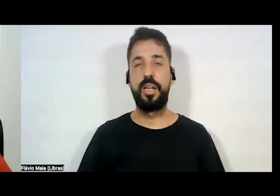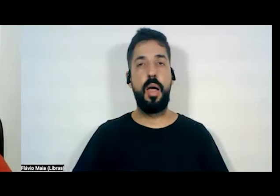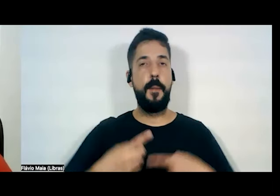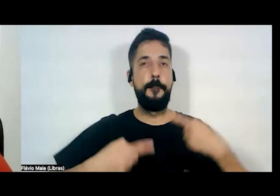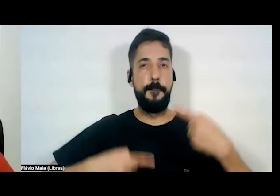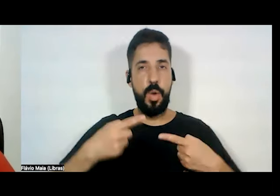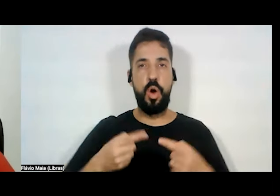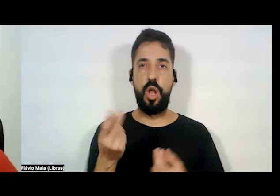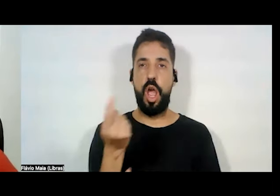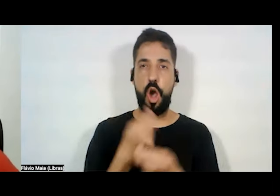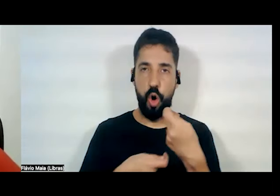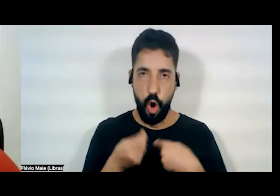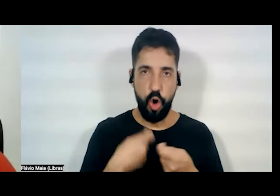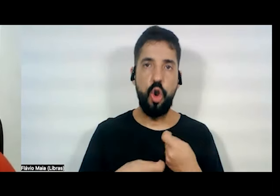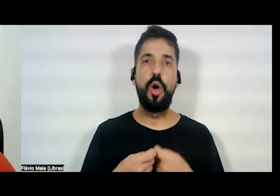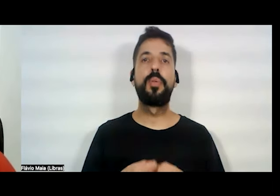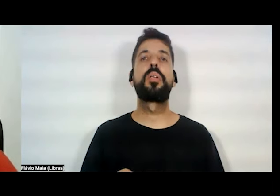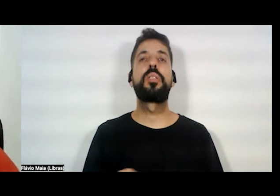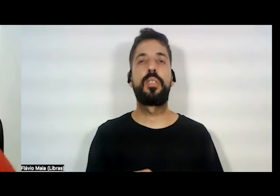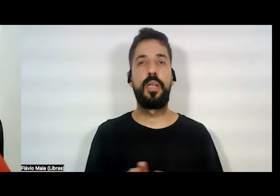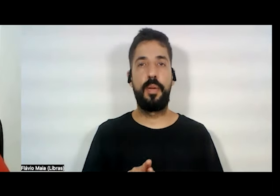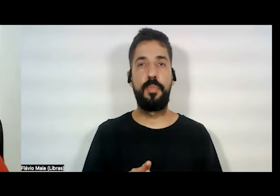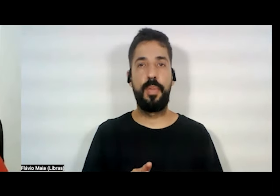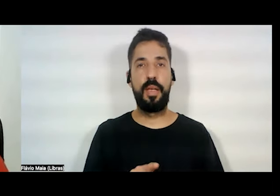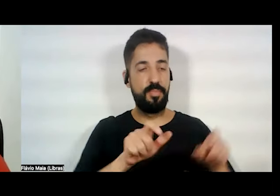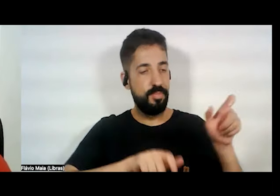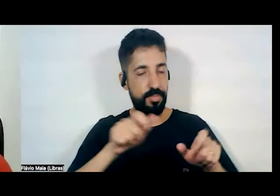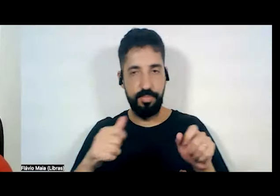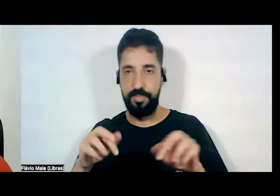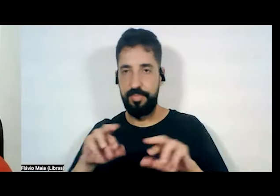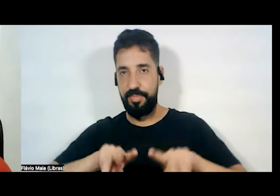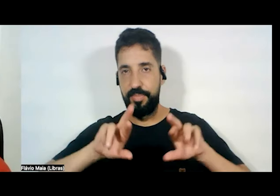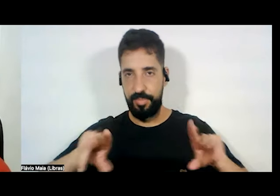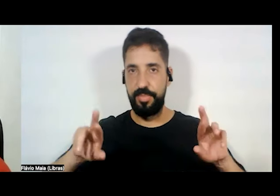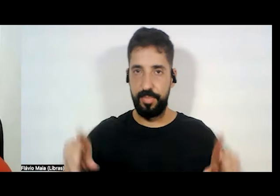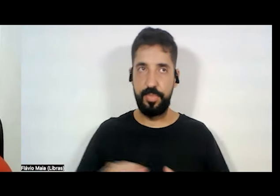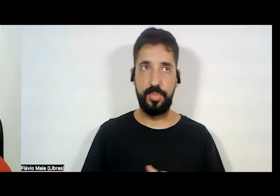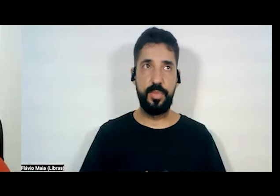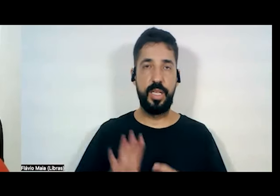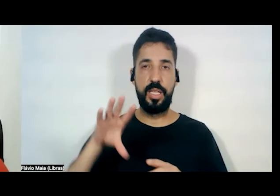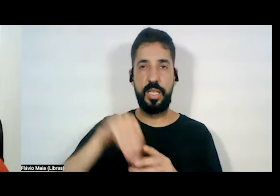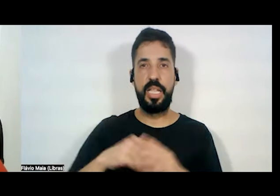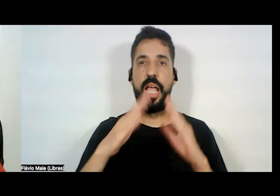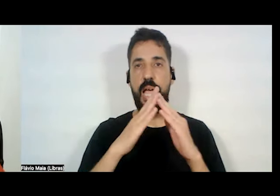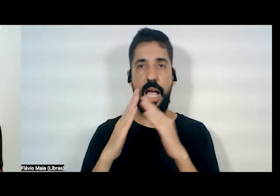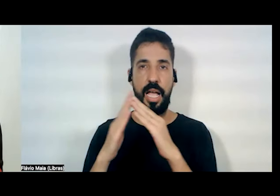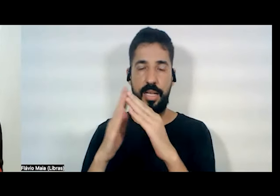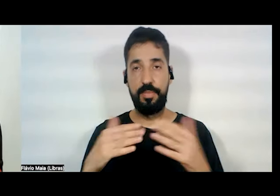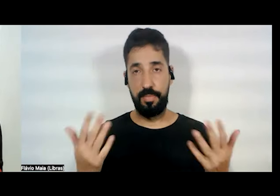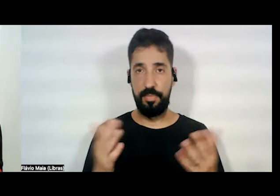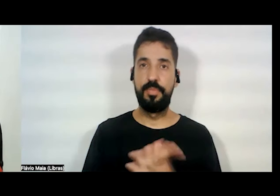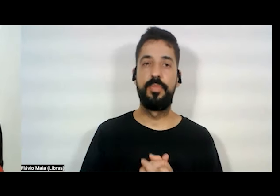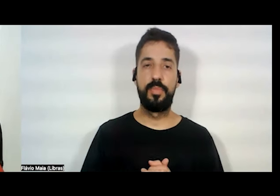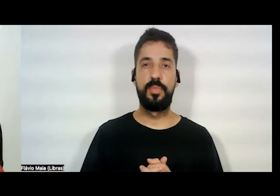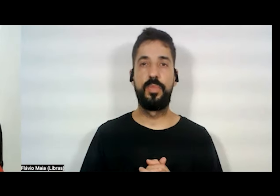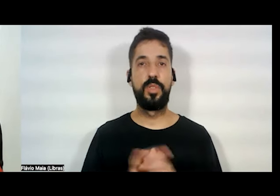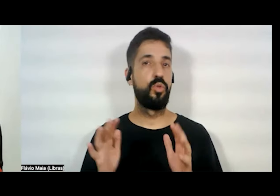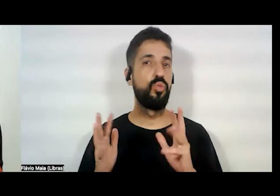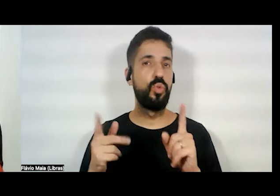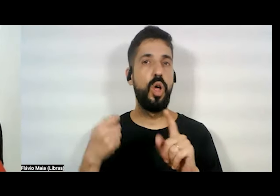econômica e interpessoal, desde dentro das nossas casas. Bom, toda esta luta